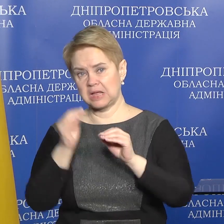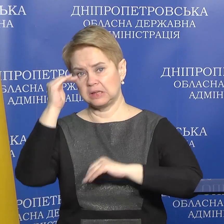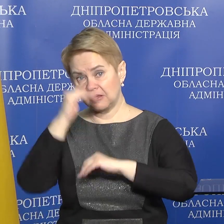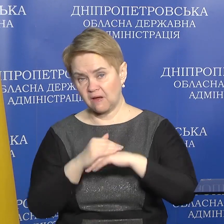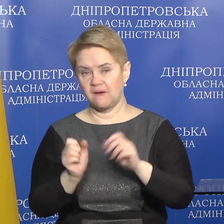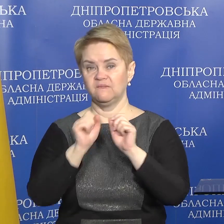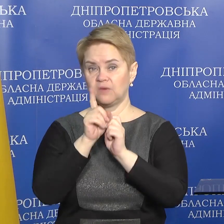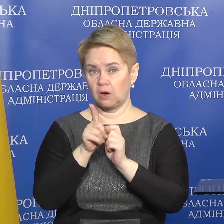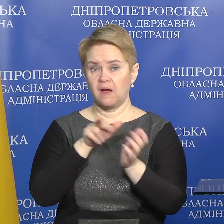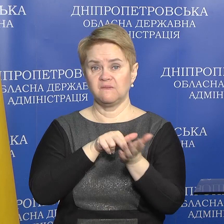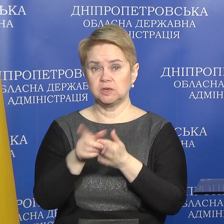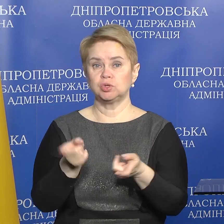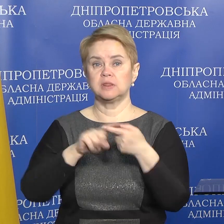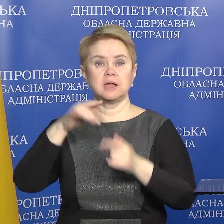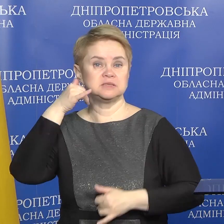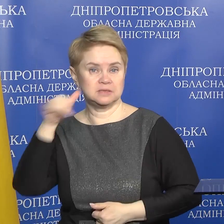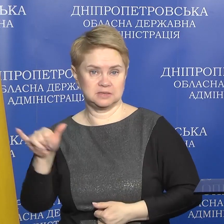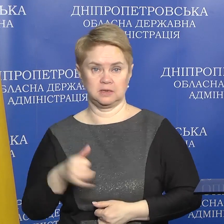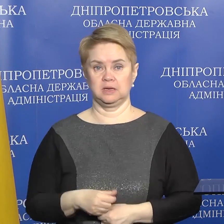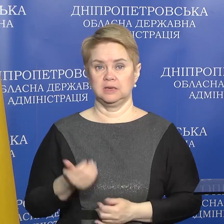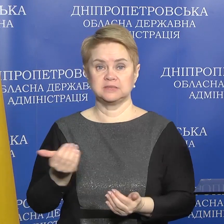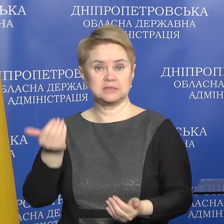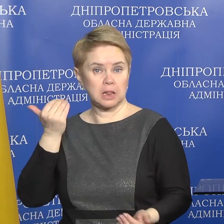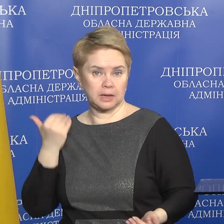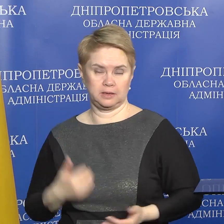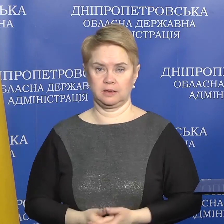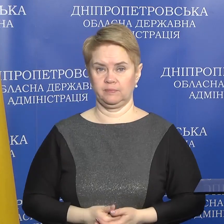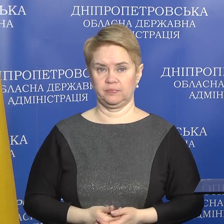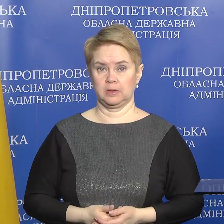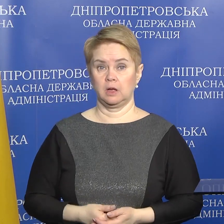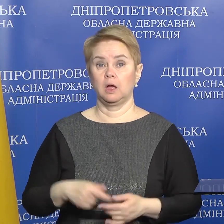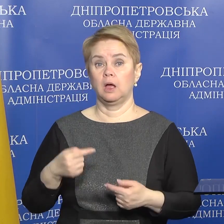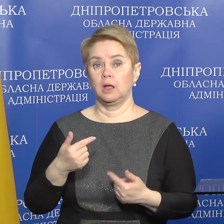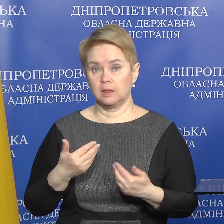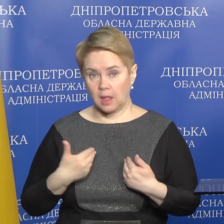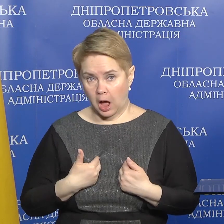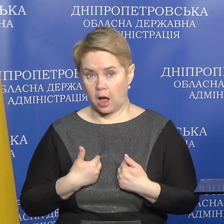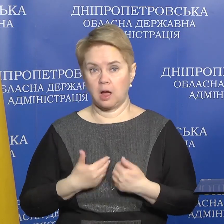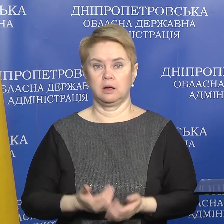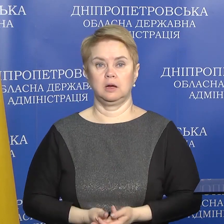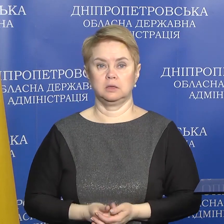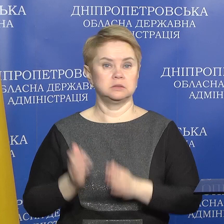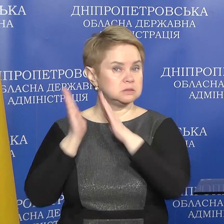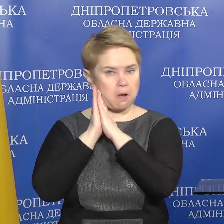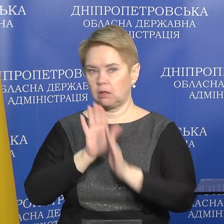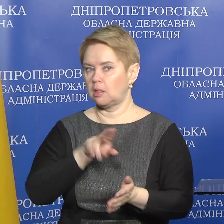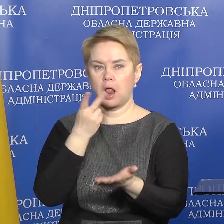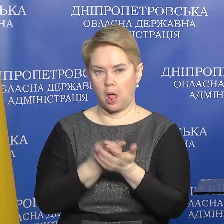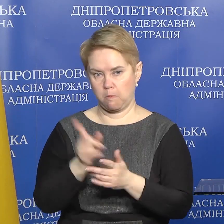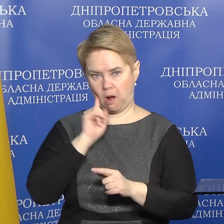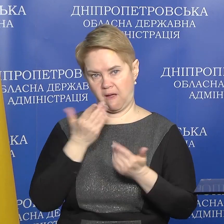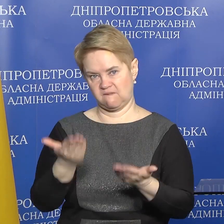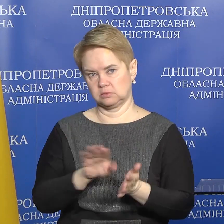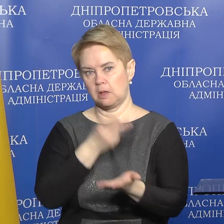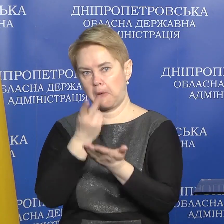вечір, о 11-й, вийшли на зв'язок, зателефонували заздалегі, і ці люди кажуть, я спати не ляжу, поки я